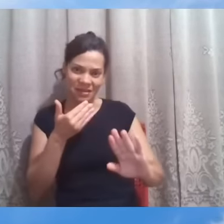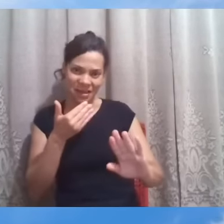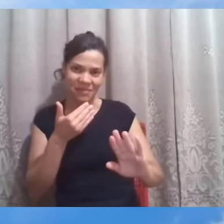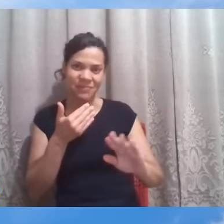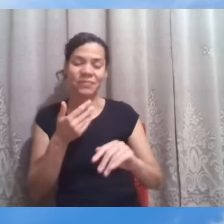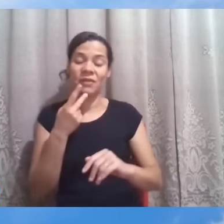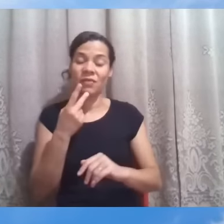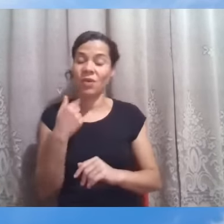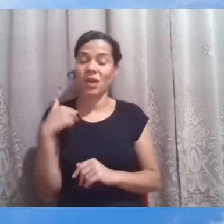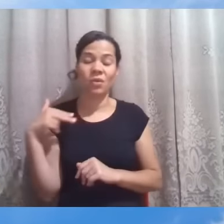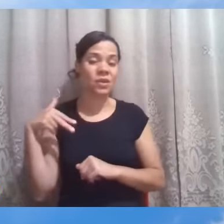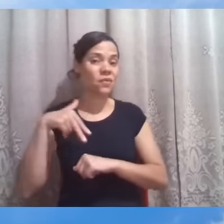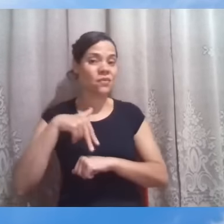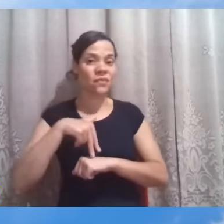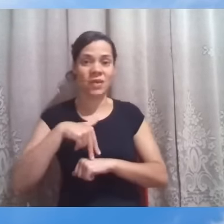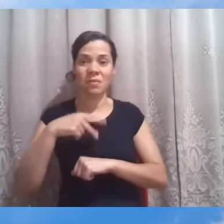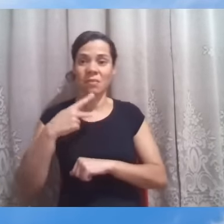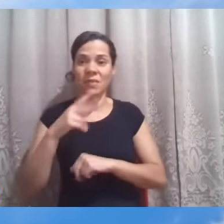senão para as ovelhas